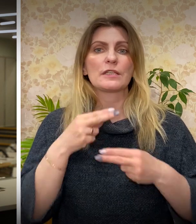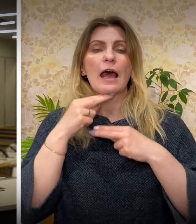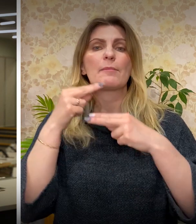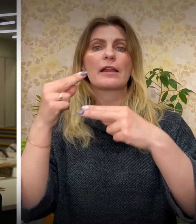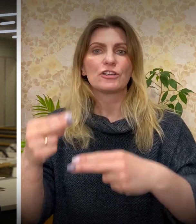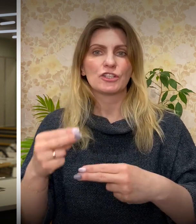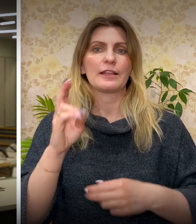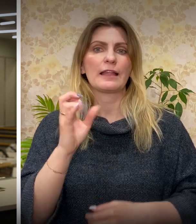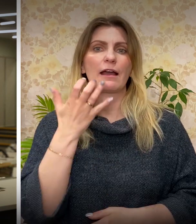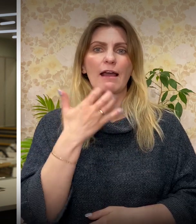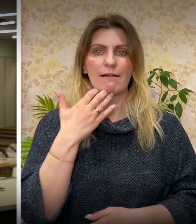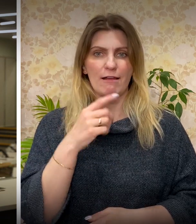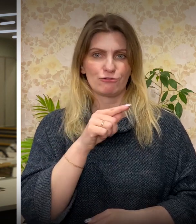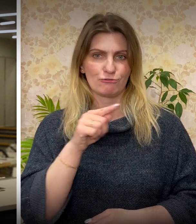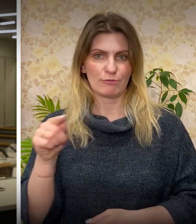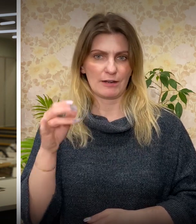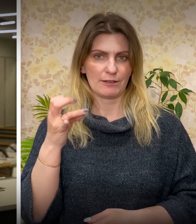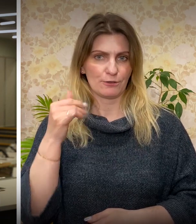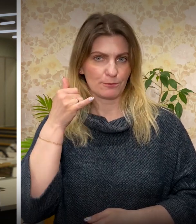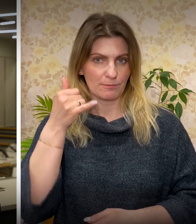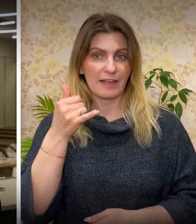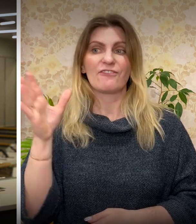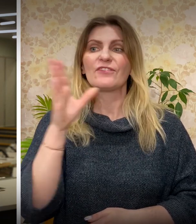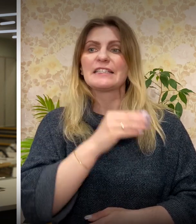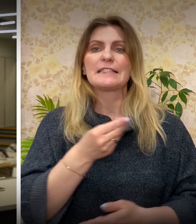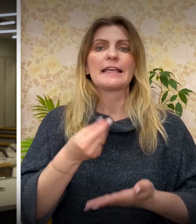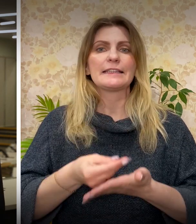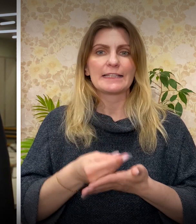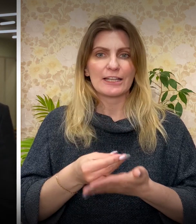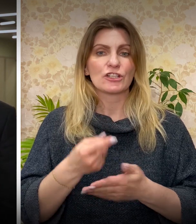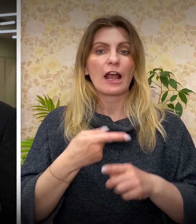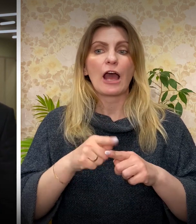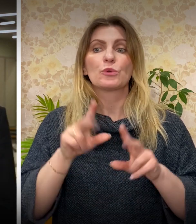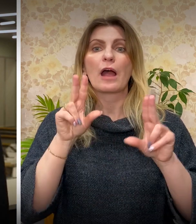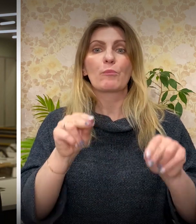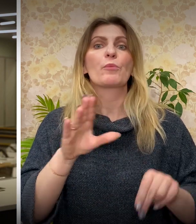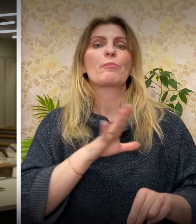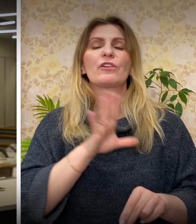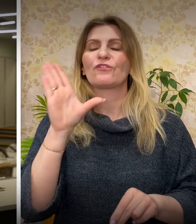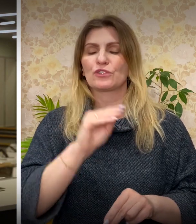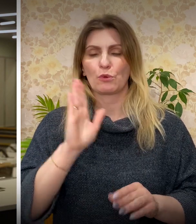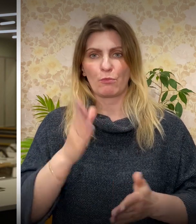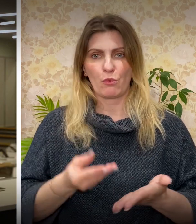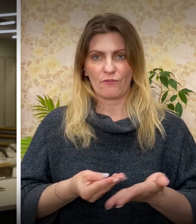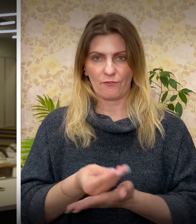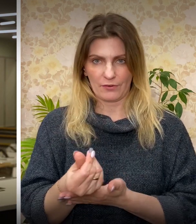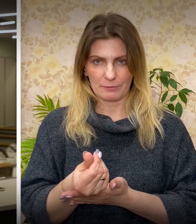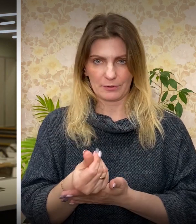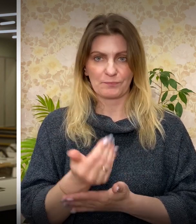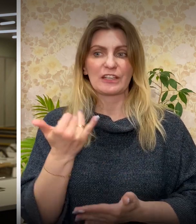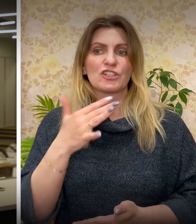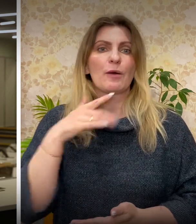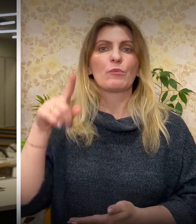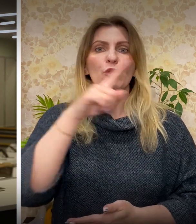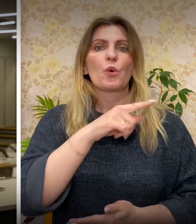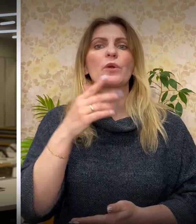все средства, которые мы предусмотрели, будут обязательно выплачены. Еще одна тема, которая сегодня всех беспокоит – это система